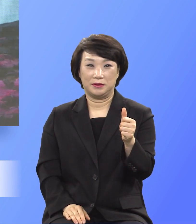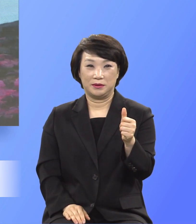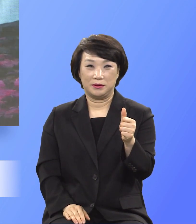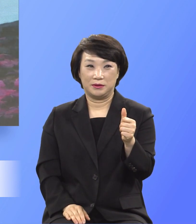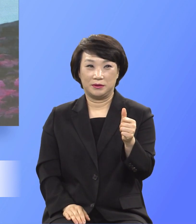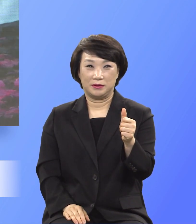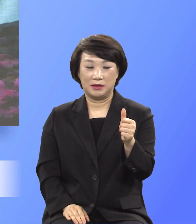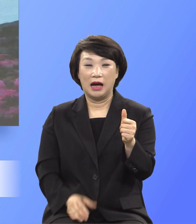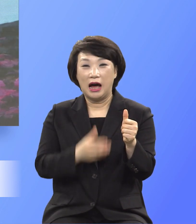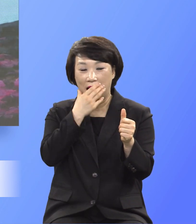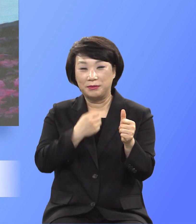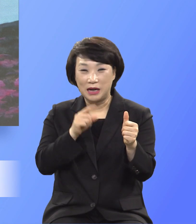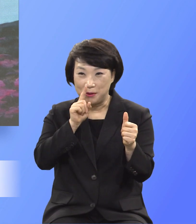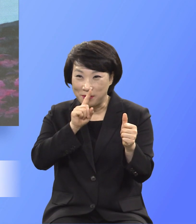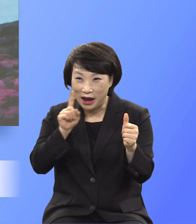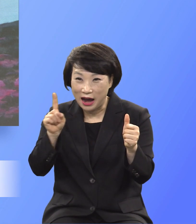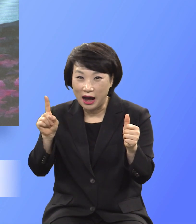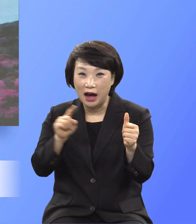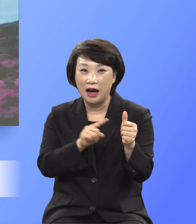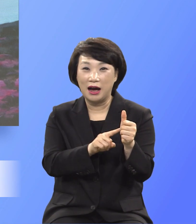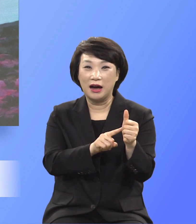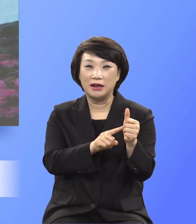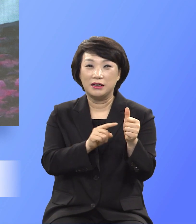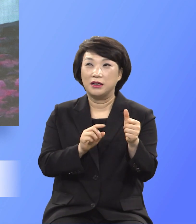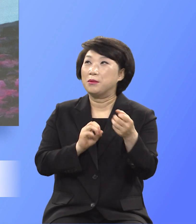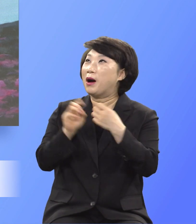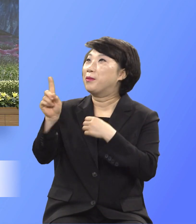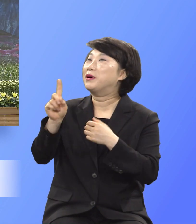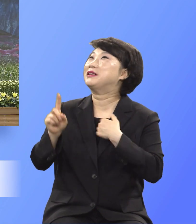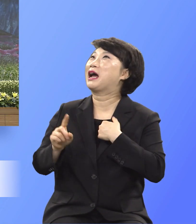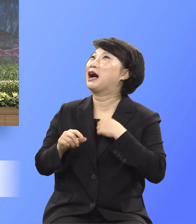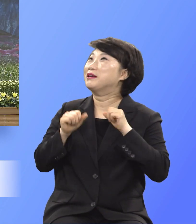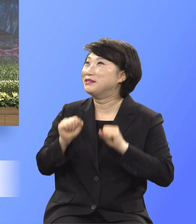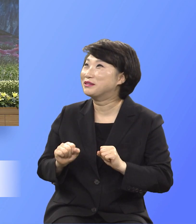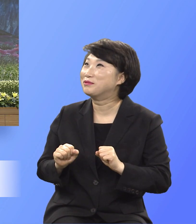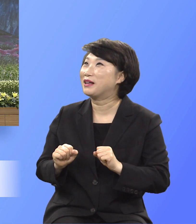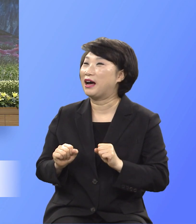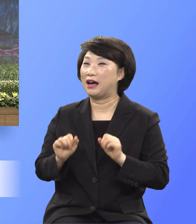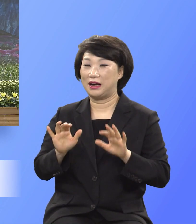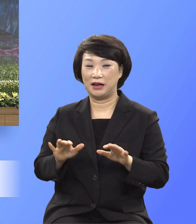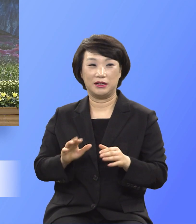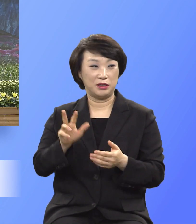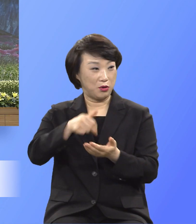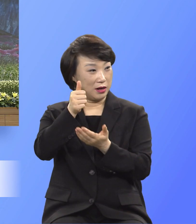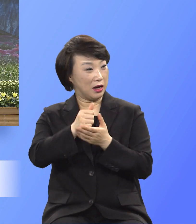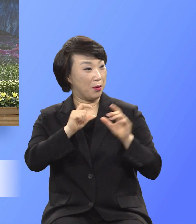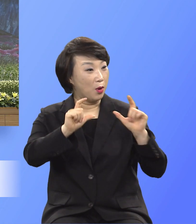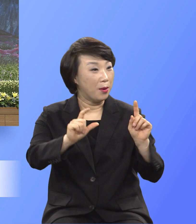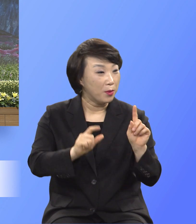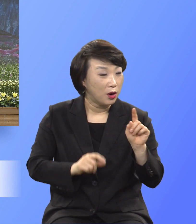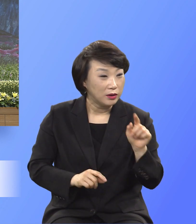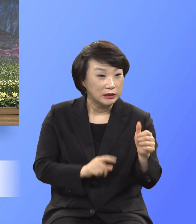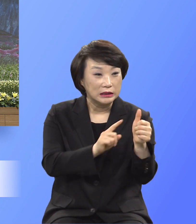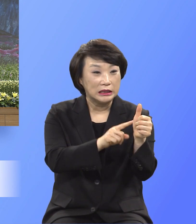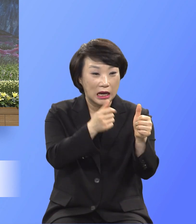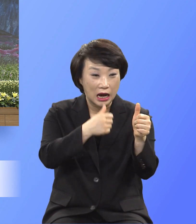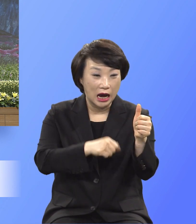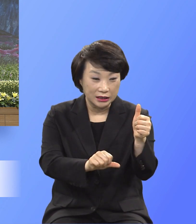아브라함아 하시니 그가 가로돼 내가 여기 있나이다 여호와께서 가라사대 내 아들 내 사랑하는